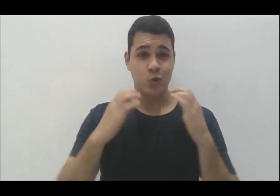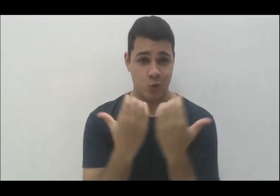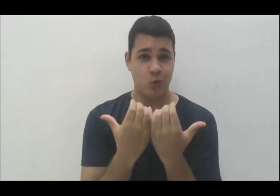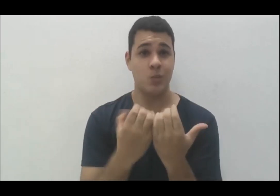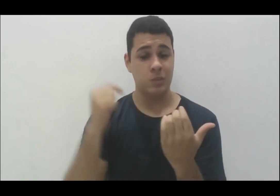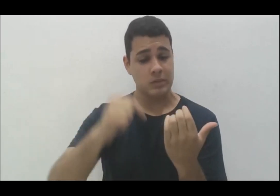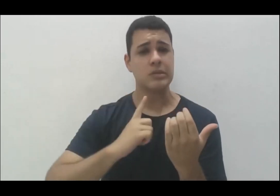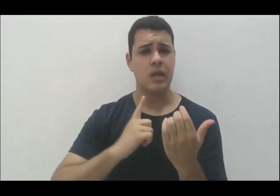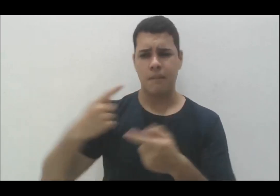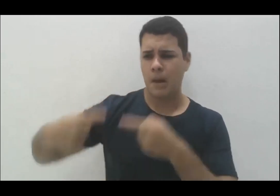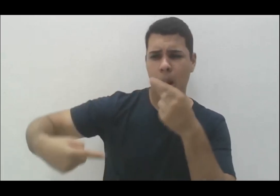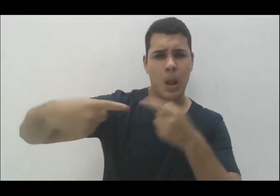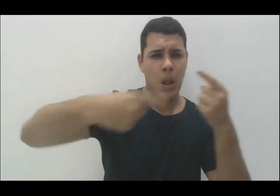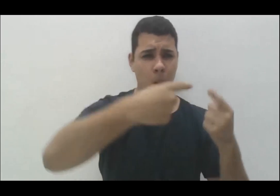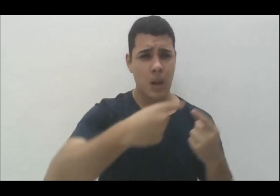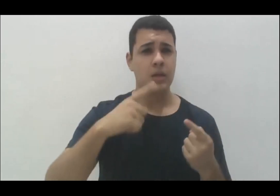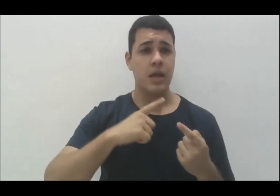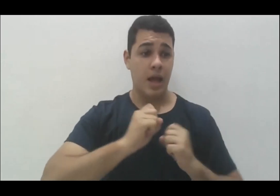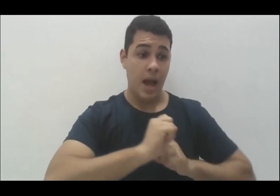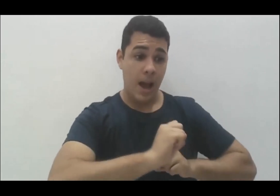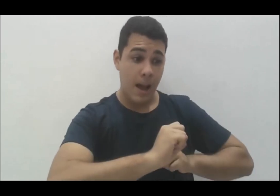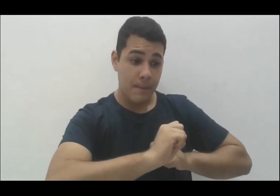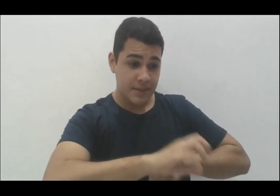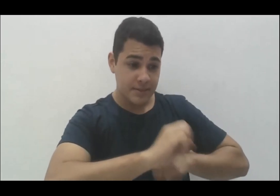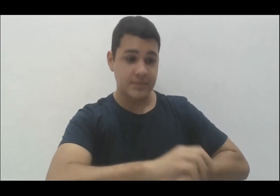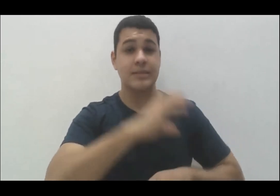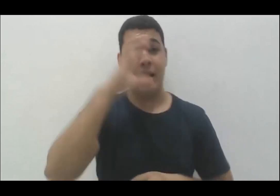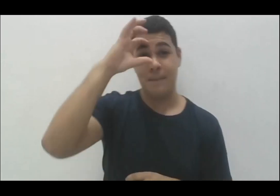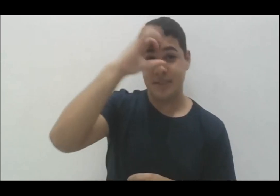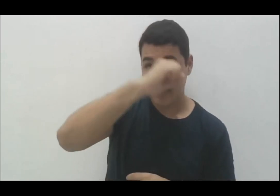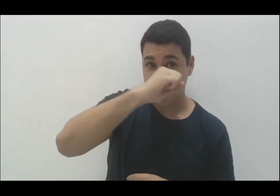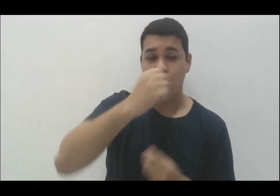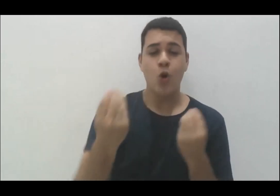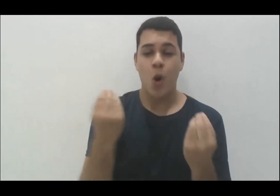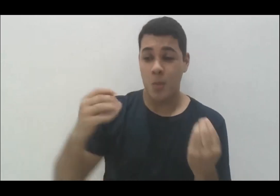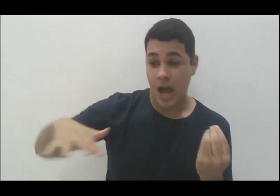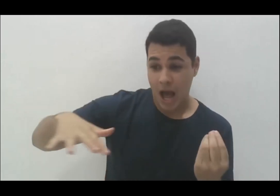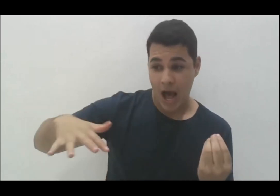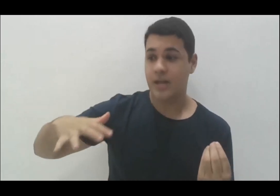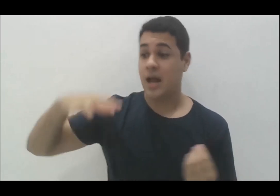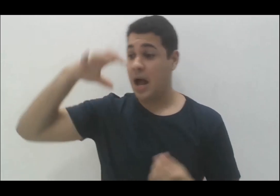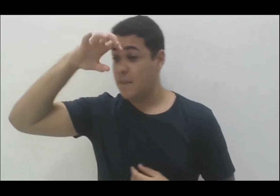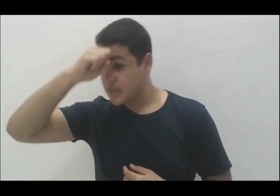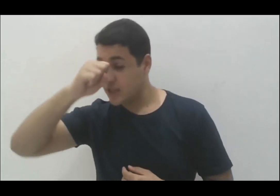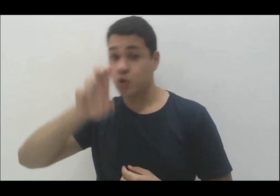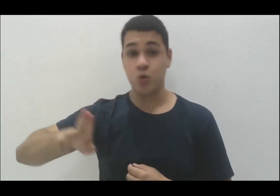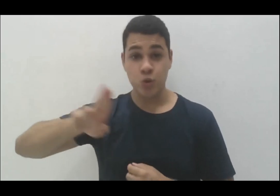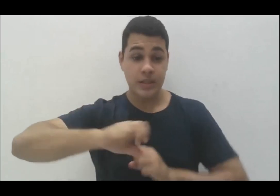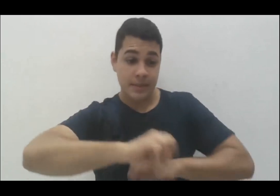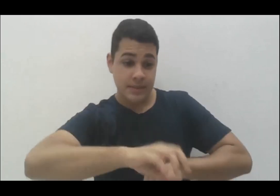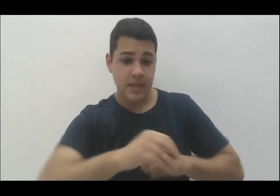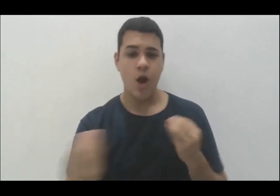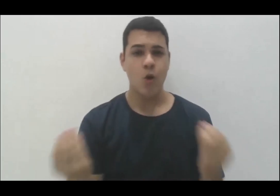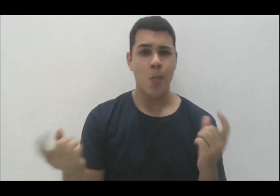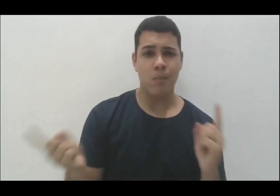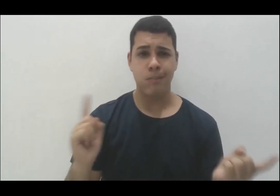filosófico, epistemológico, se é para a aprendizagem, na aprendizagem, aplicado à aprendizagem, e a gente terminou ontem à noite,